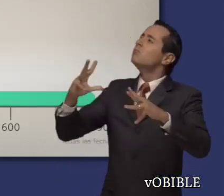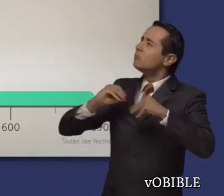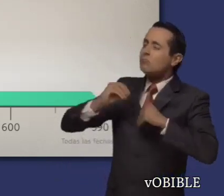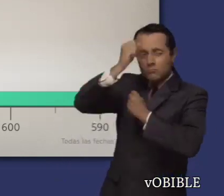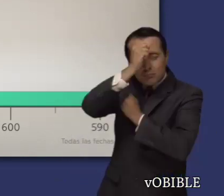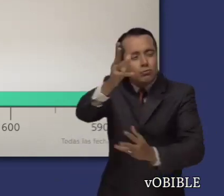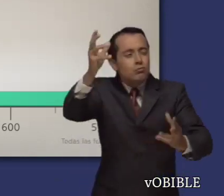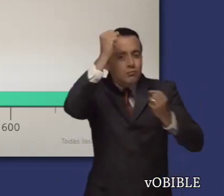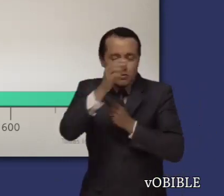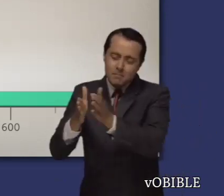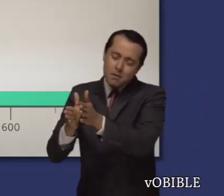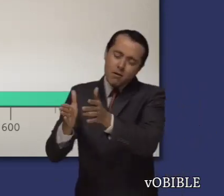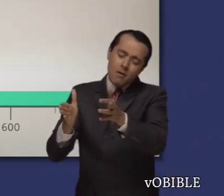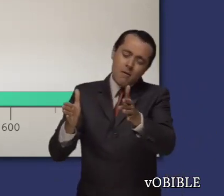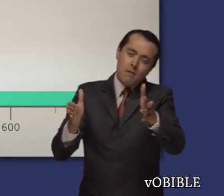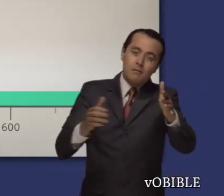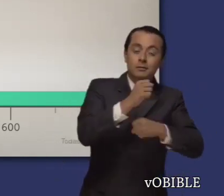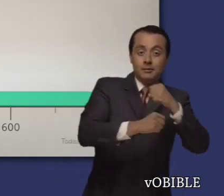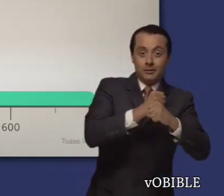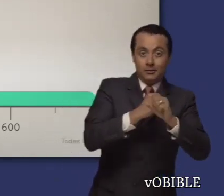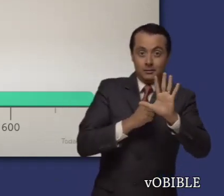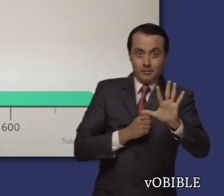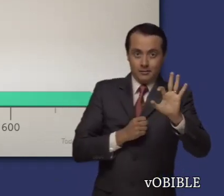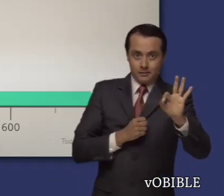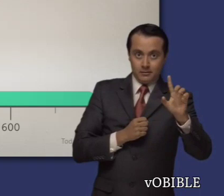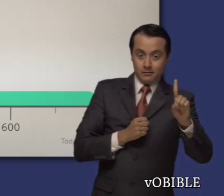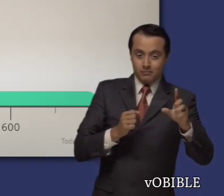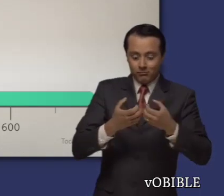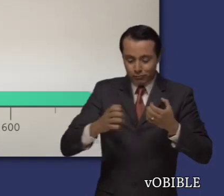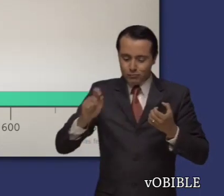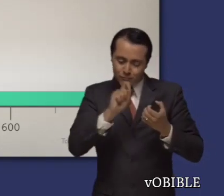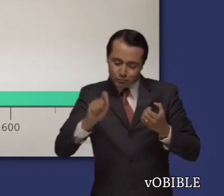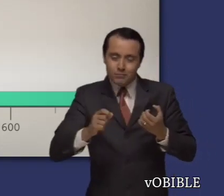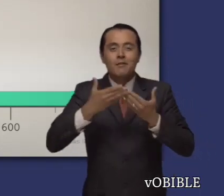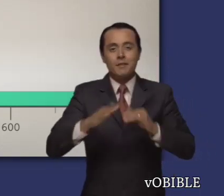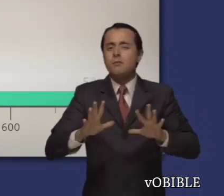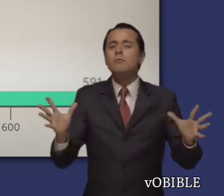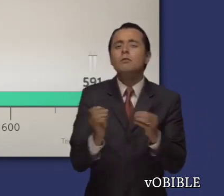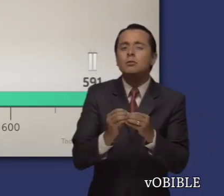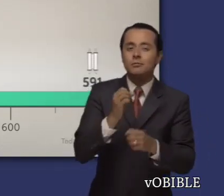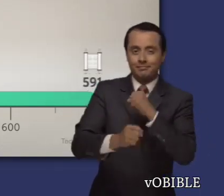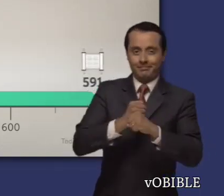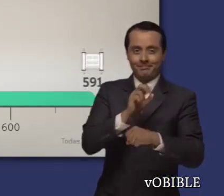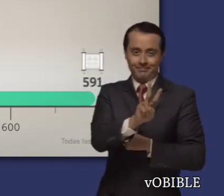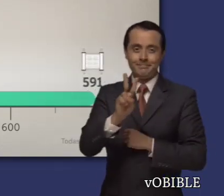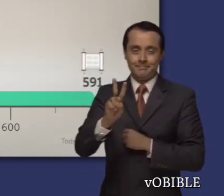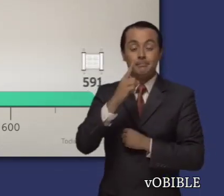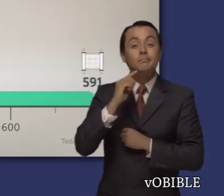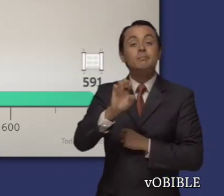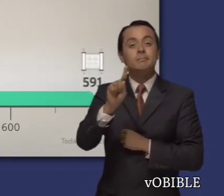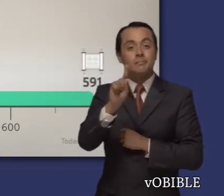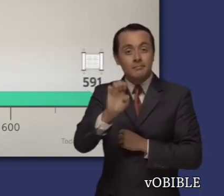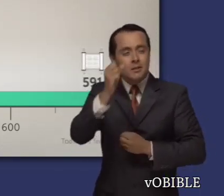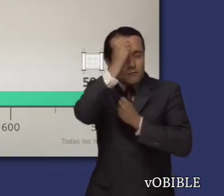Ezequiel cumplió fielmente su comisión durante al menos 22 años. Terminó de escribir su libro alrededor del año